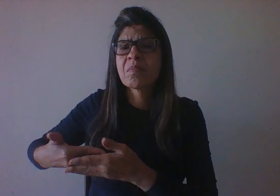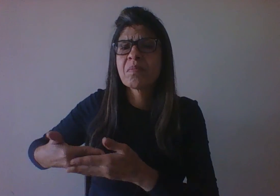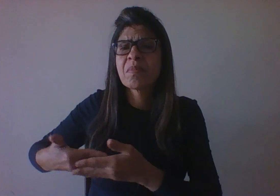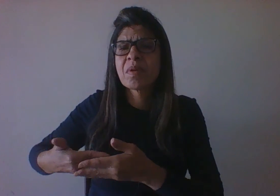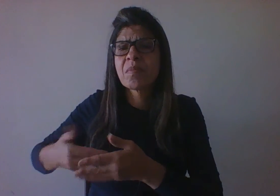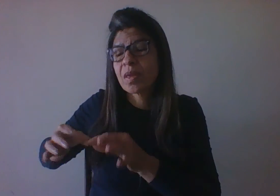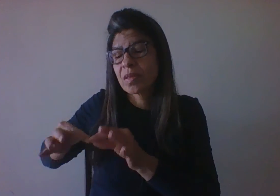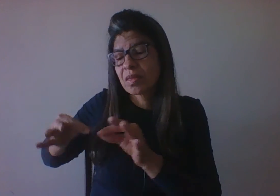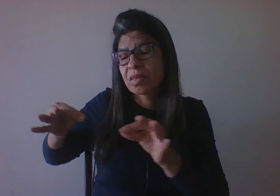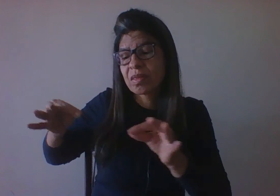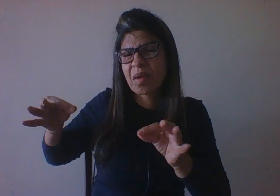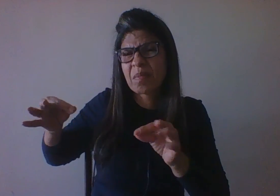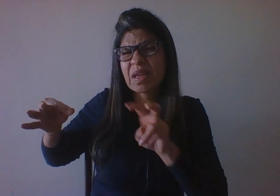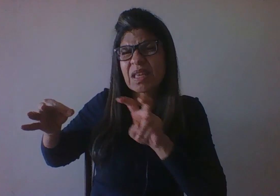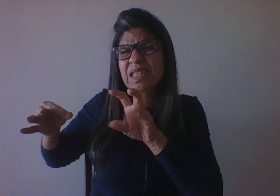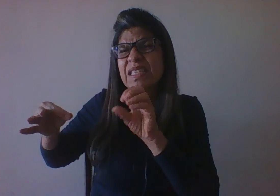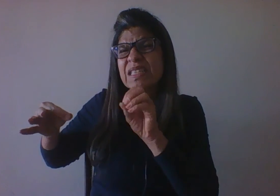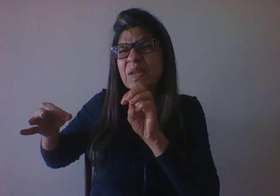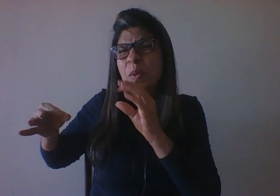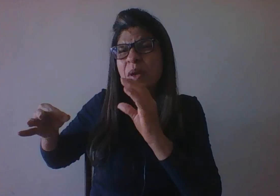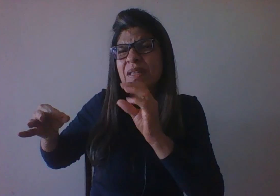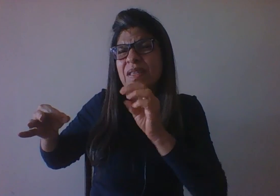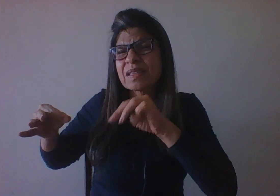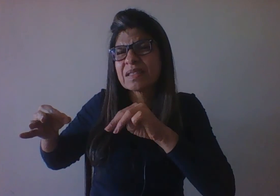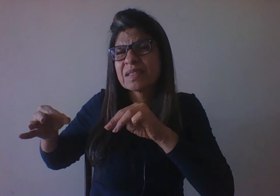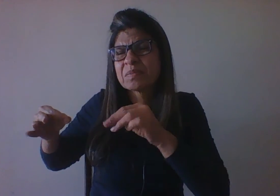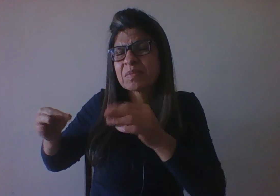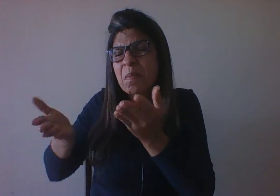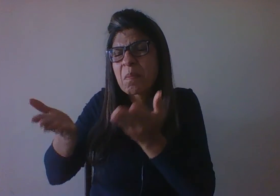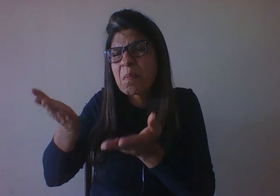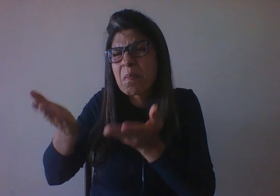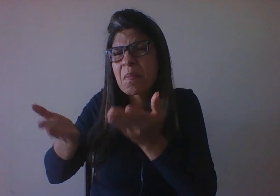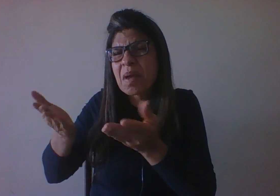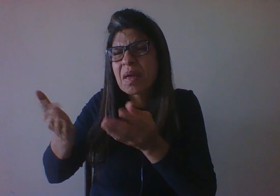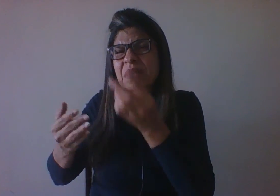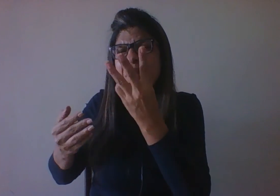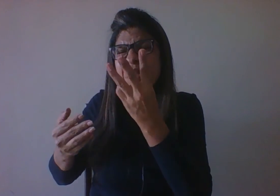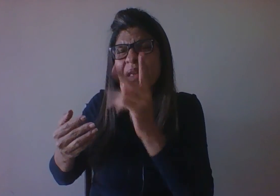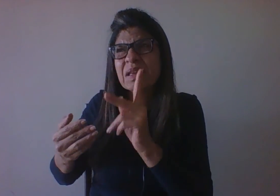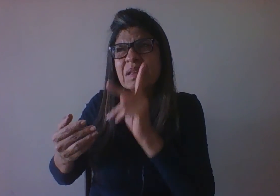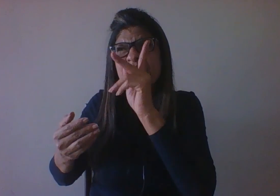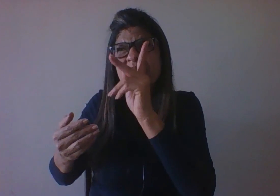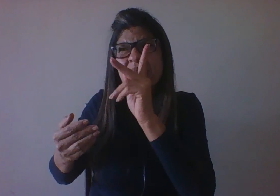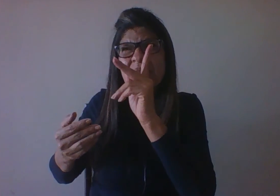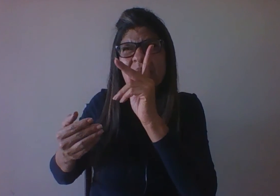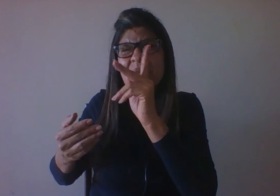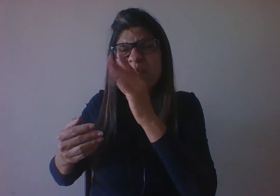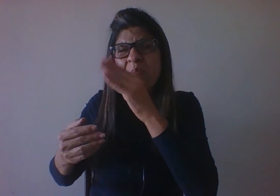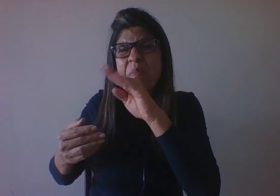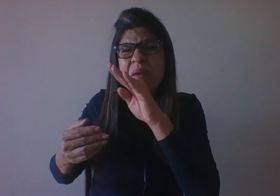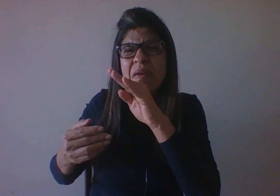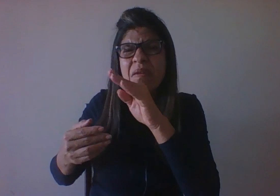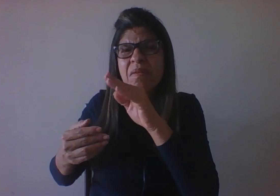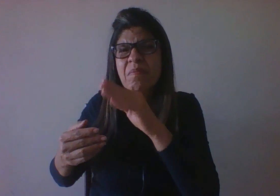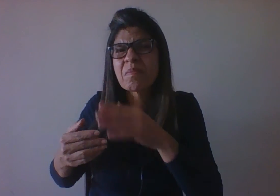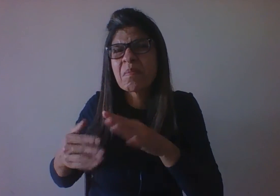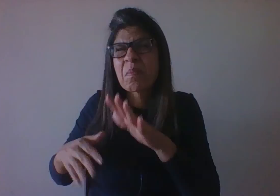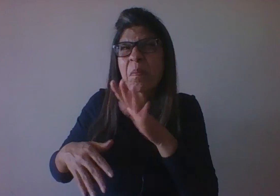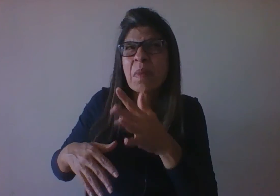e cerca de 3,5 Aos 10 anos de idade, ele já é uma criança que tem ali em torno de 1